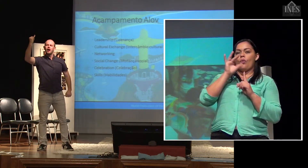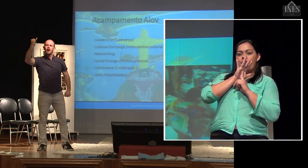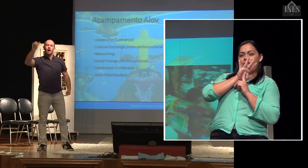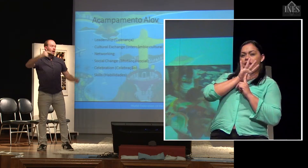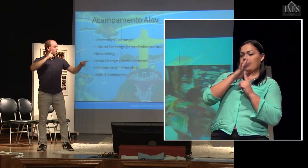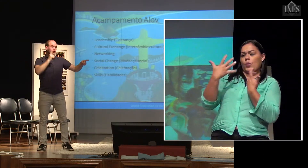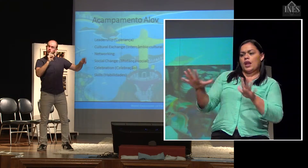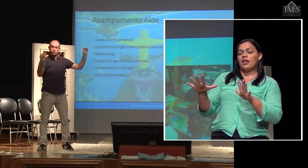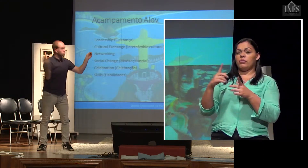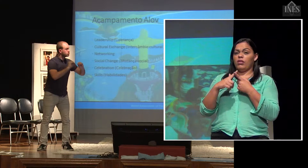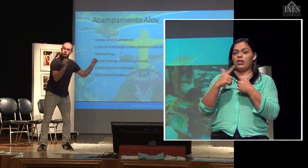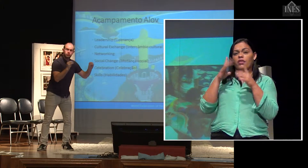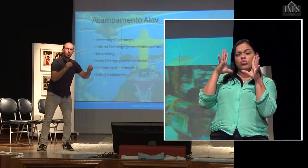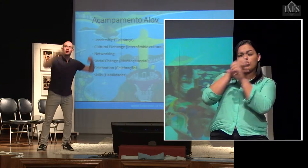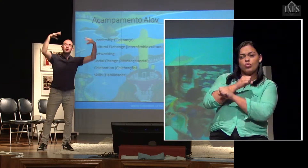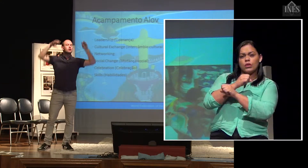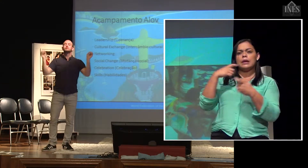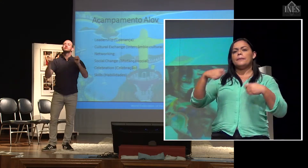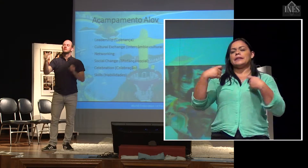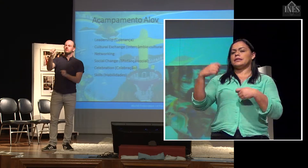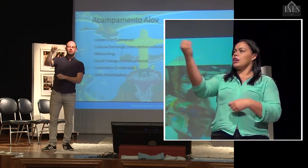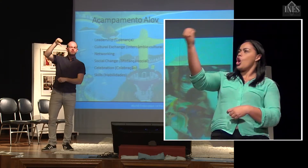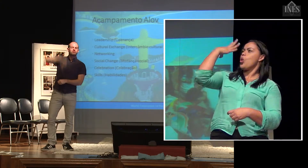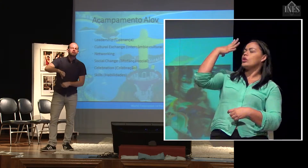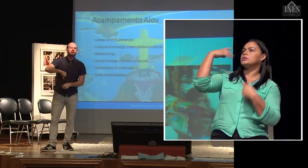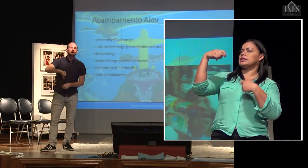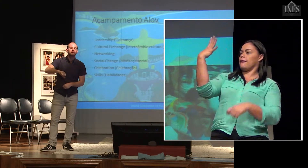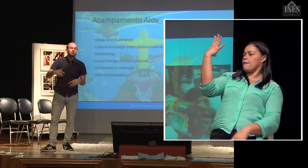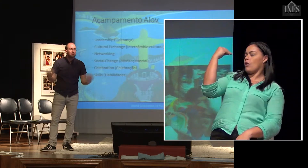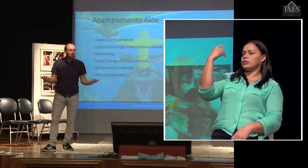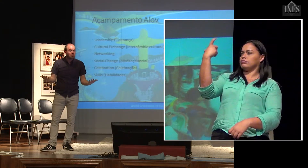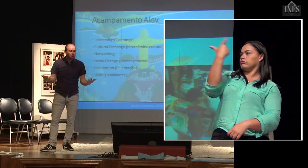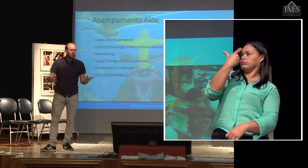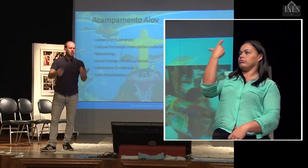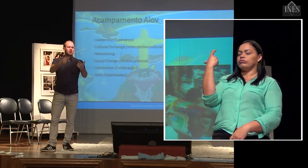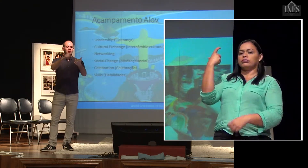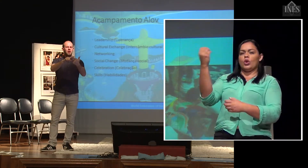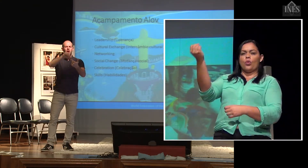um efeitozinho. A gente tem que tirar selfie com muita luz, então, a gente quer que as pessoas estejam nesses lugares